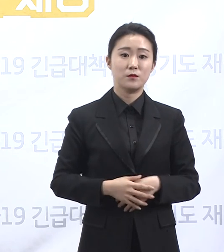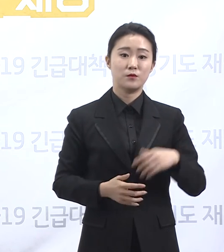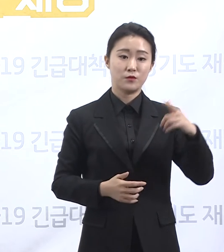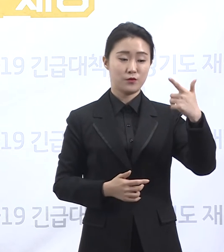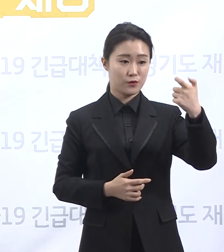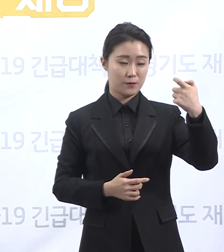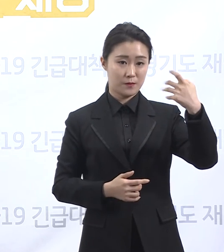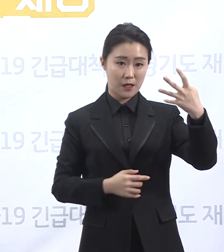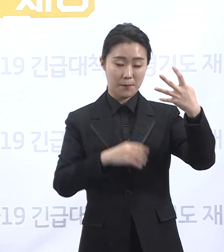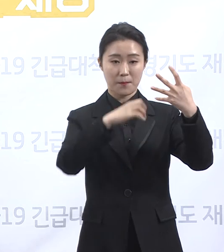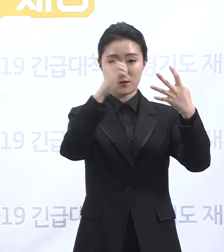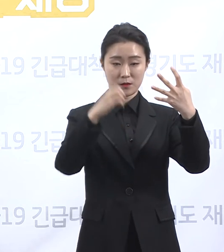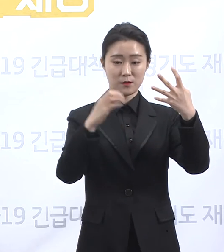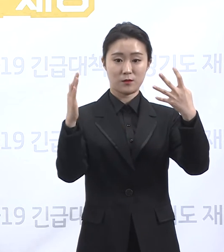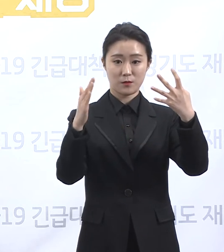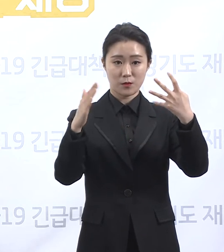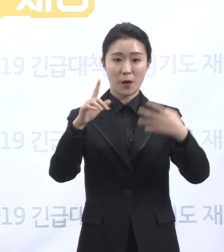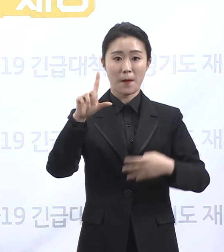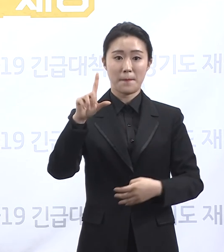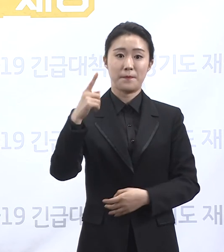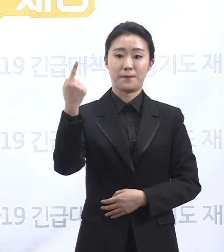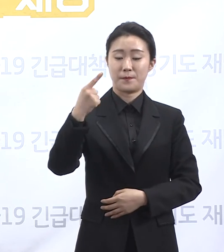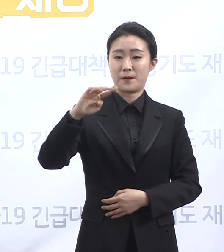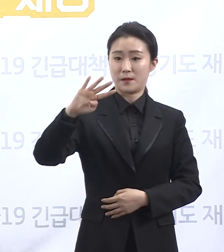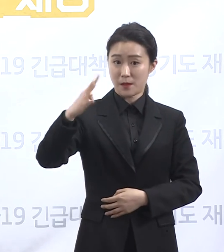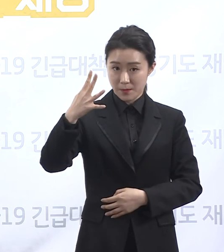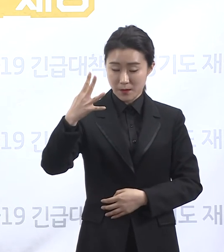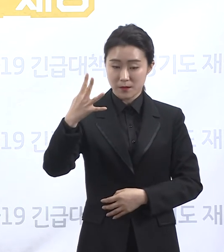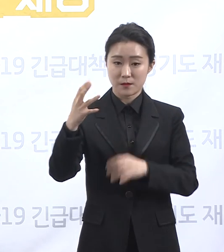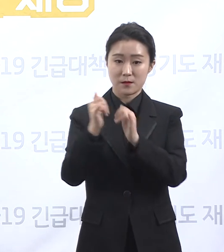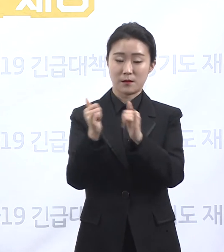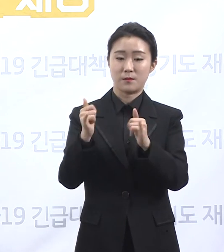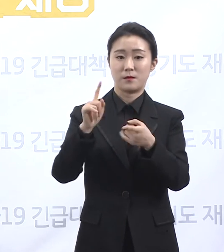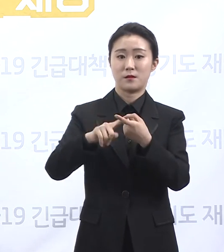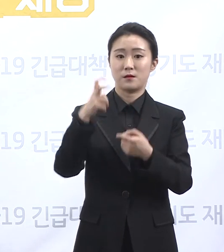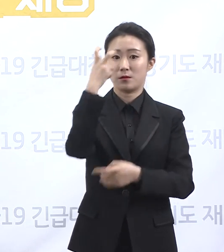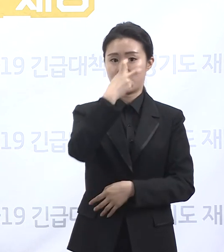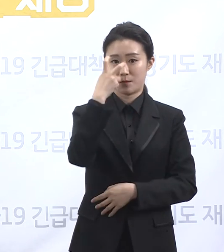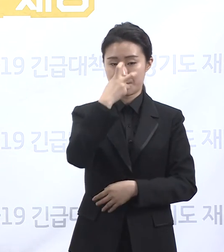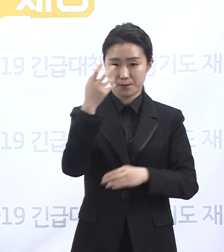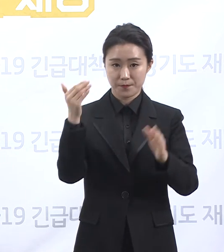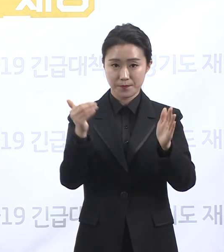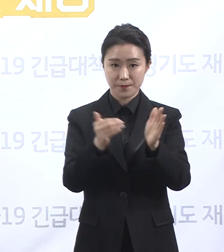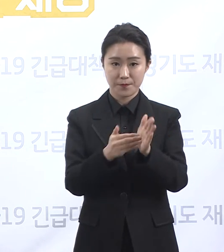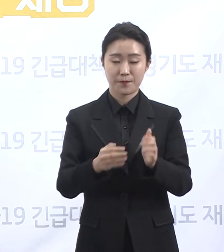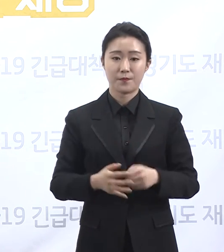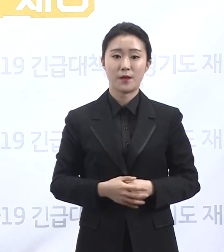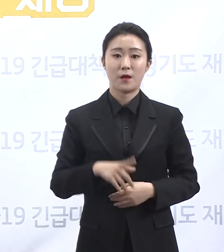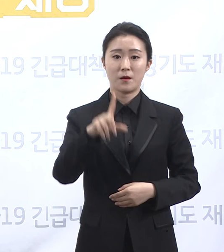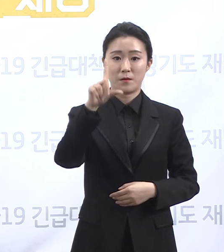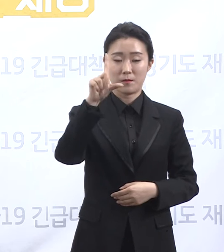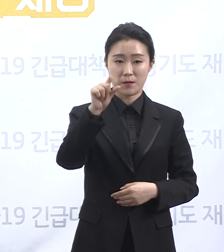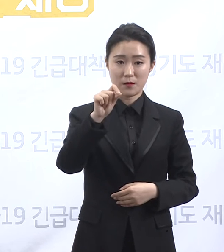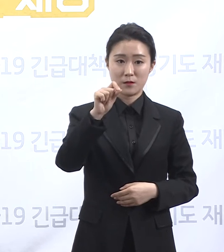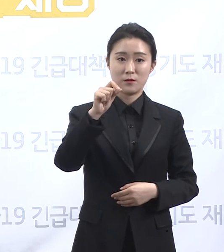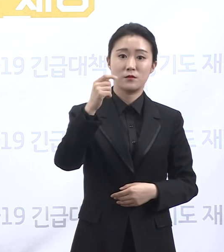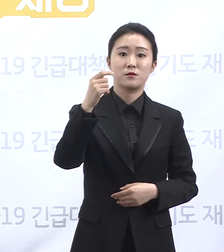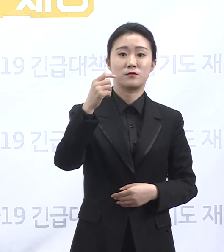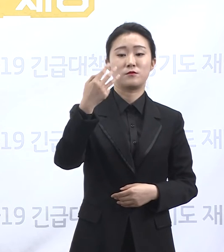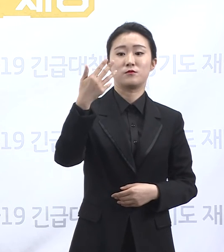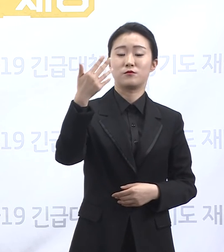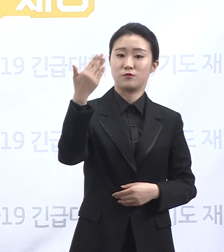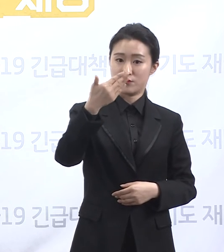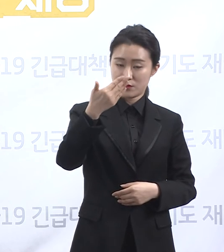,406명에 대해 진단검사를 실시하여 12,944명이 음성 판정을,